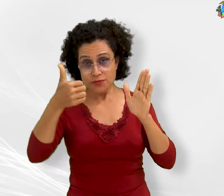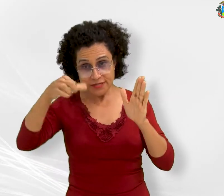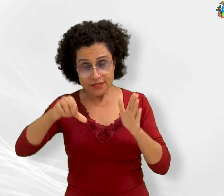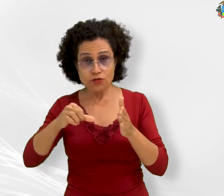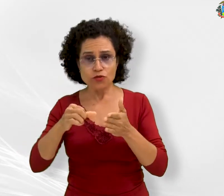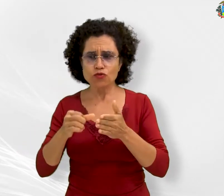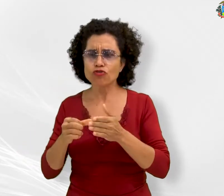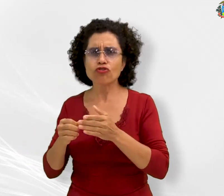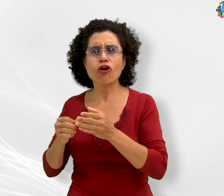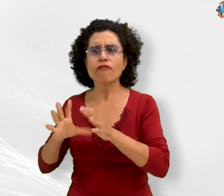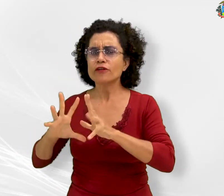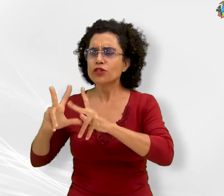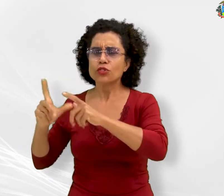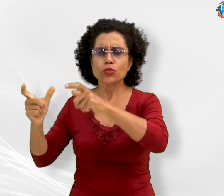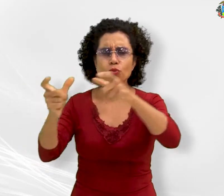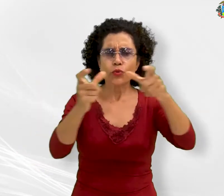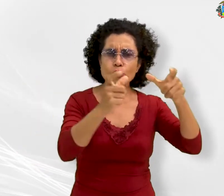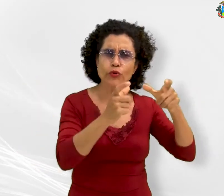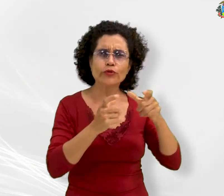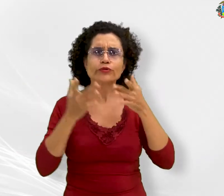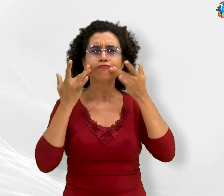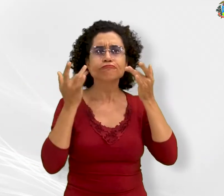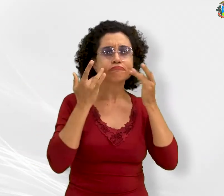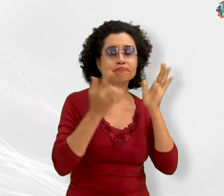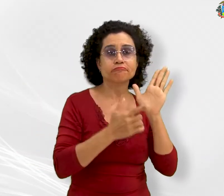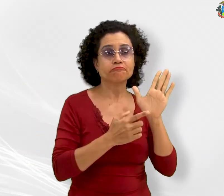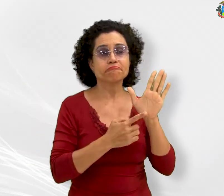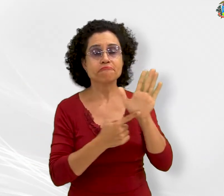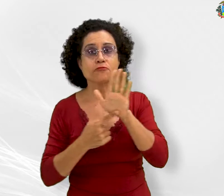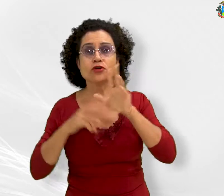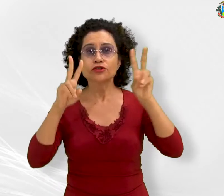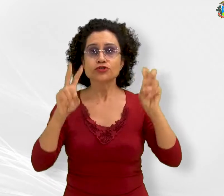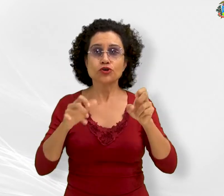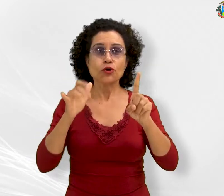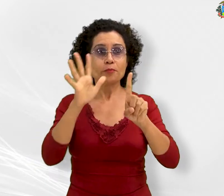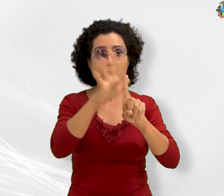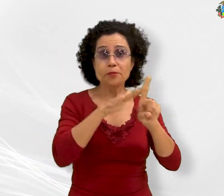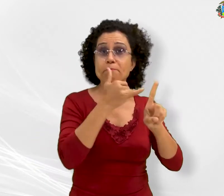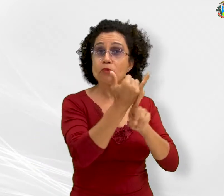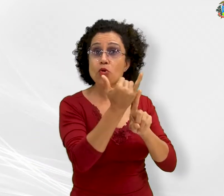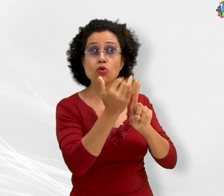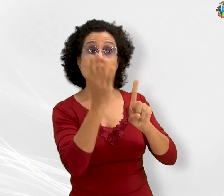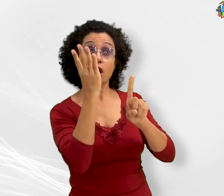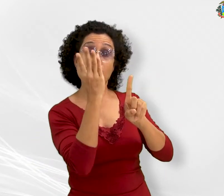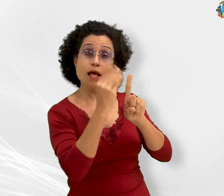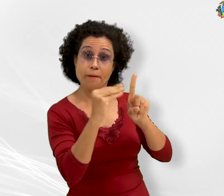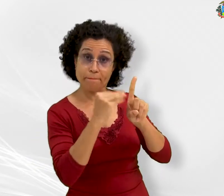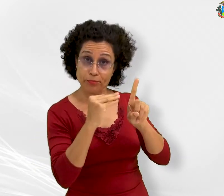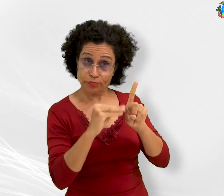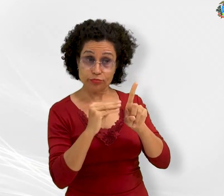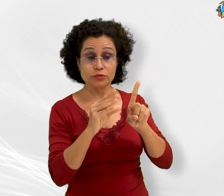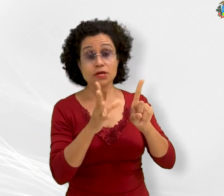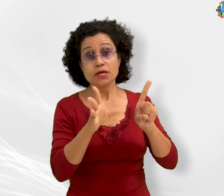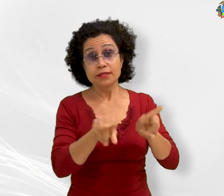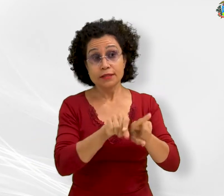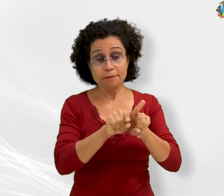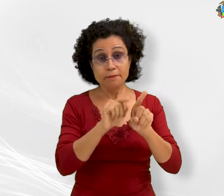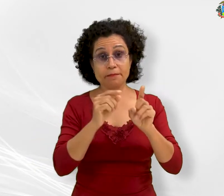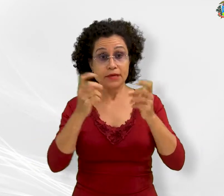unidades de ensino de todo o Estado com peças teatrais sobre bullying, abuso sexual, entre outras formas de violência, ganhou um novo